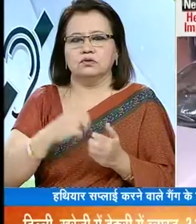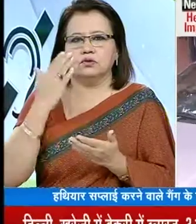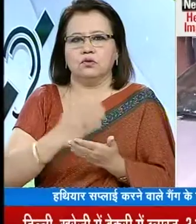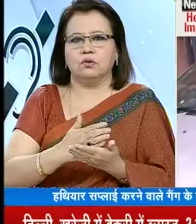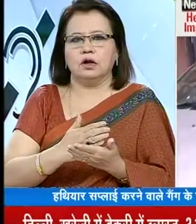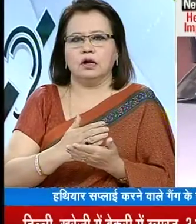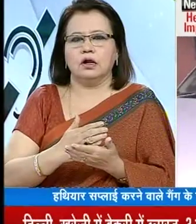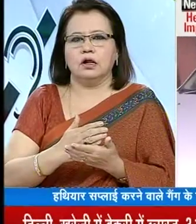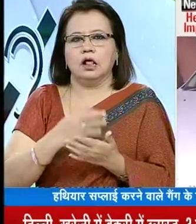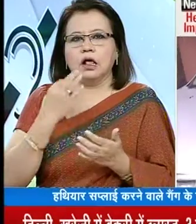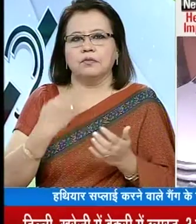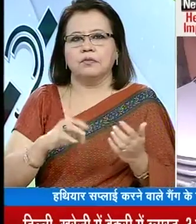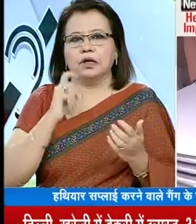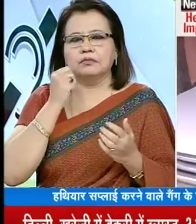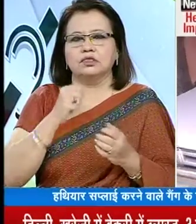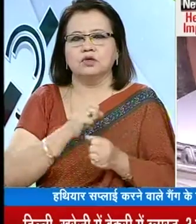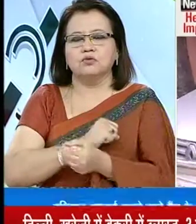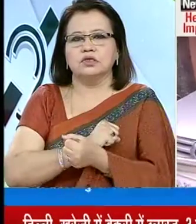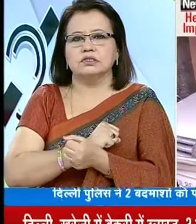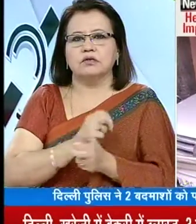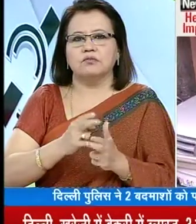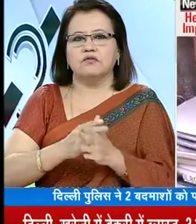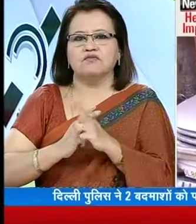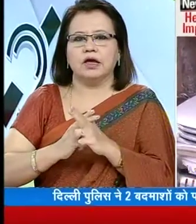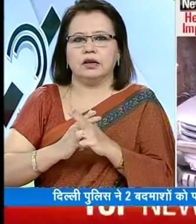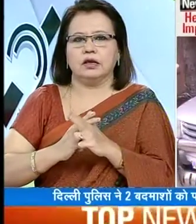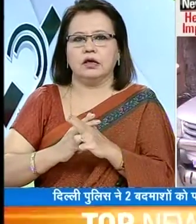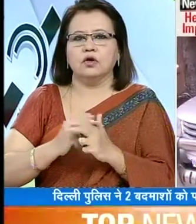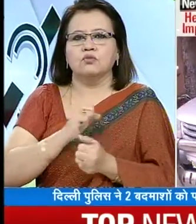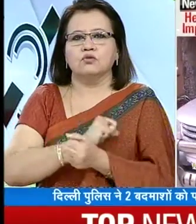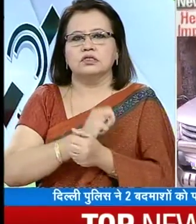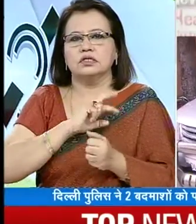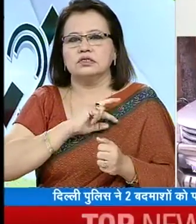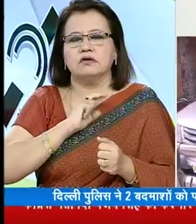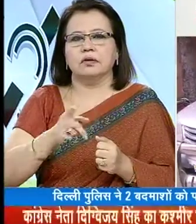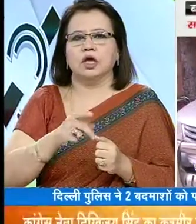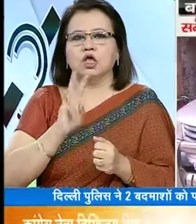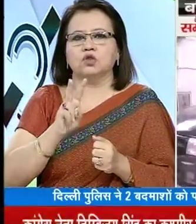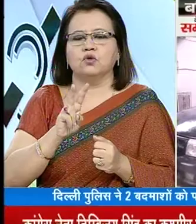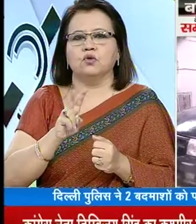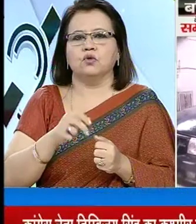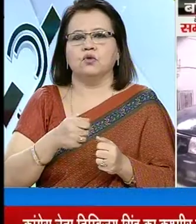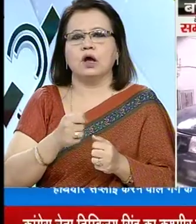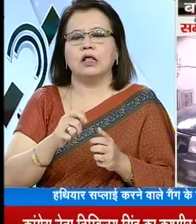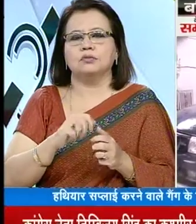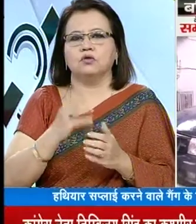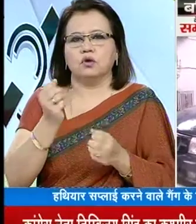कोशिश की बदमाशों ने पुलिस की टीम पर फारिक कर दी पुलिस ने जवाबी कारवाई की और दो बदमाशों को किरफ़तार कर दिया